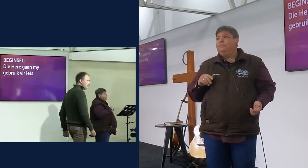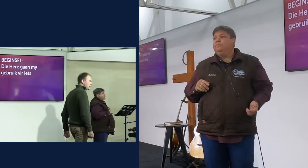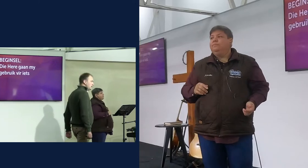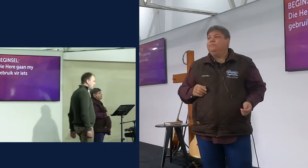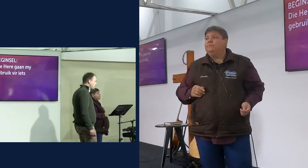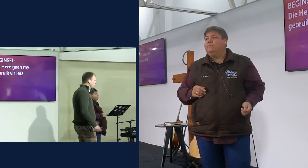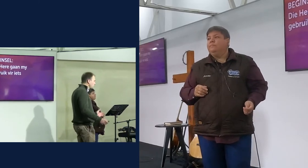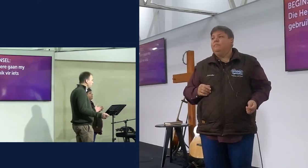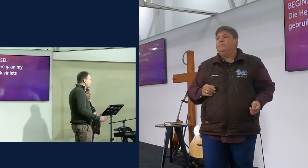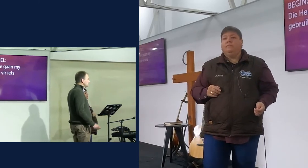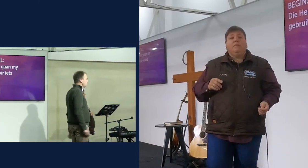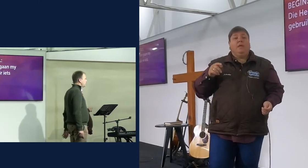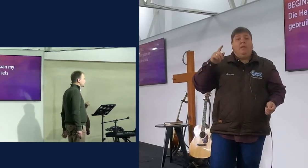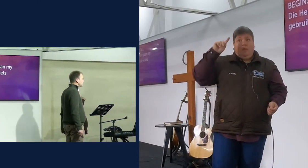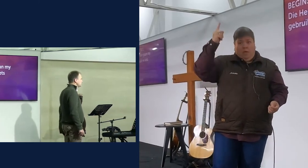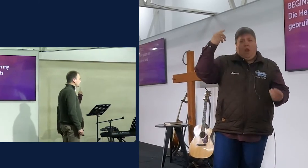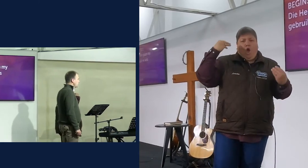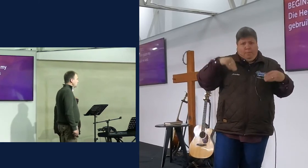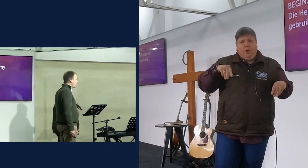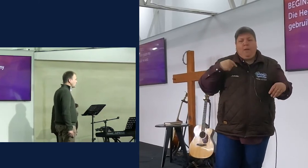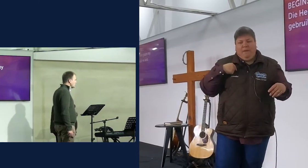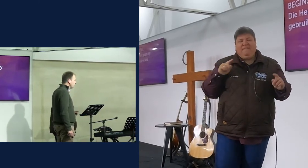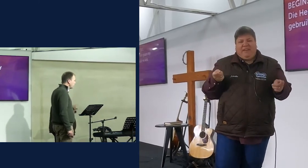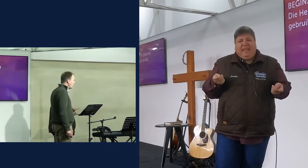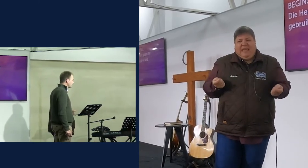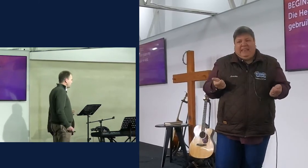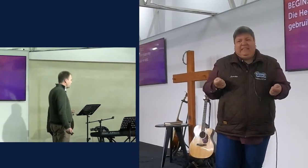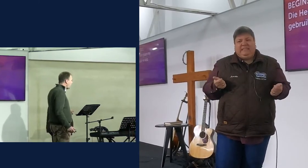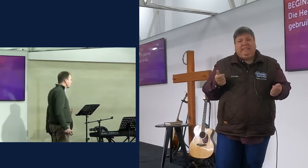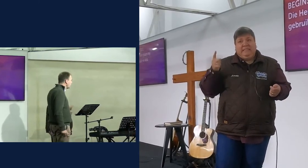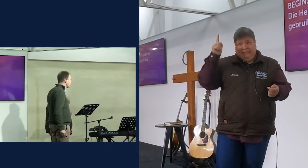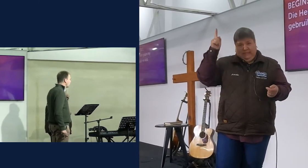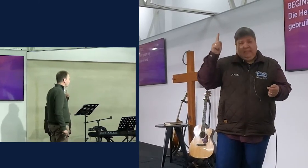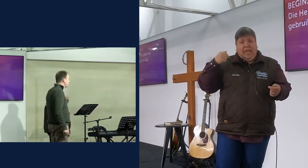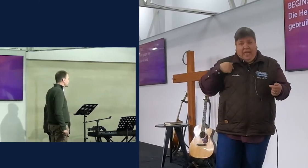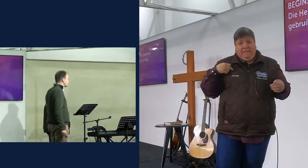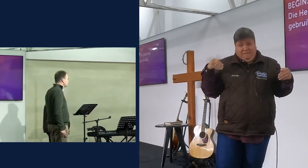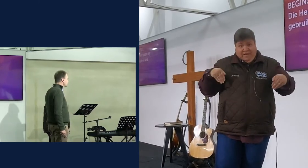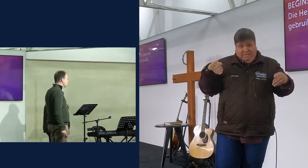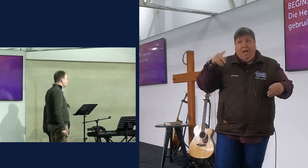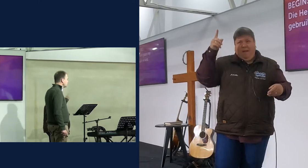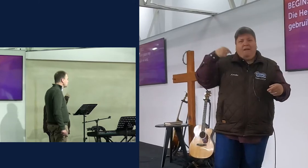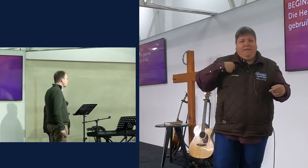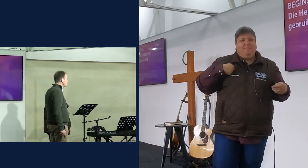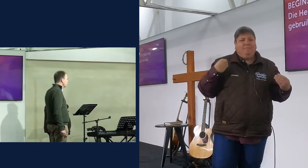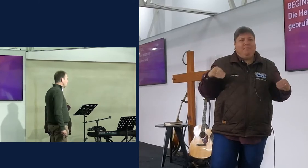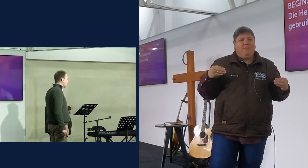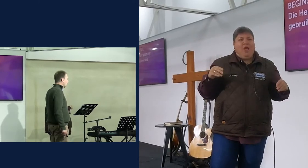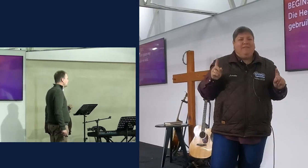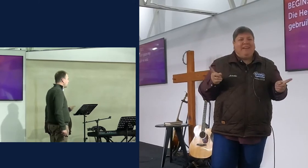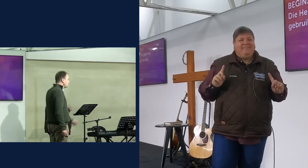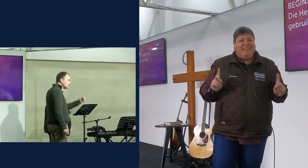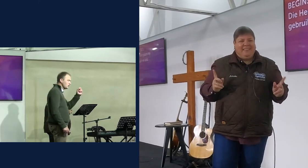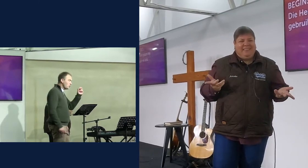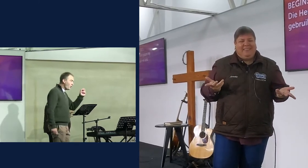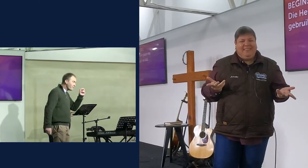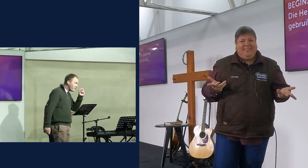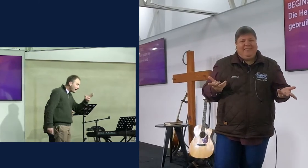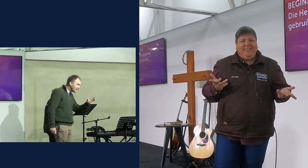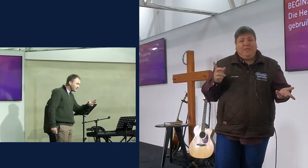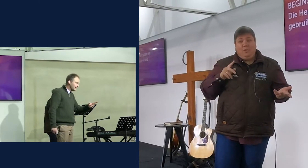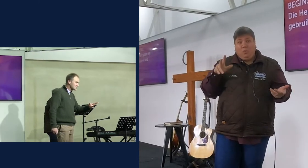vir ooghijn, die reere gaan my vir iets gebruik, daar is die verwachting, die reere gaan my gebruik vir iets, en dis so kom, ek en jy moet